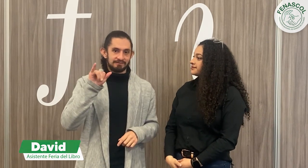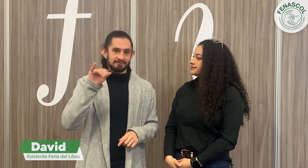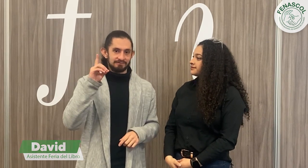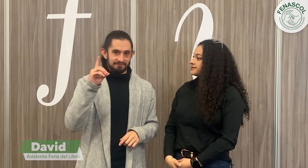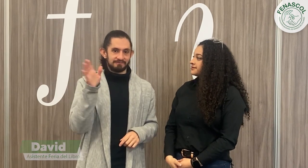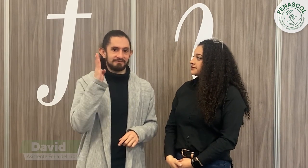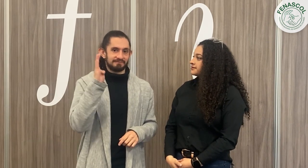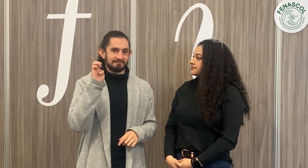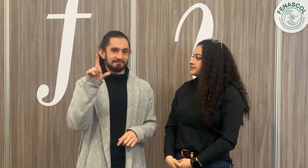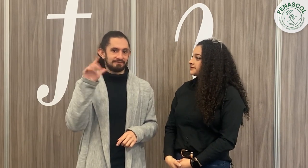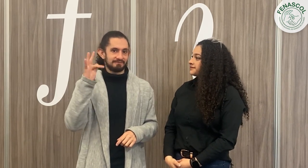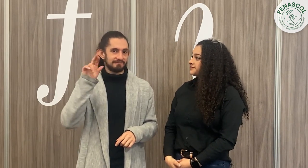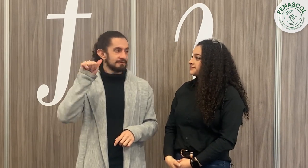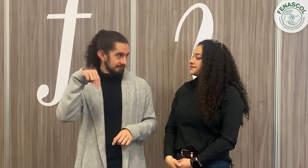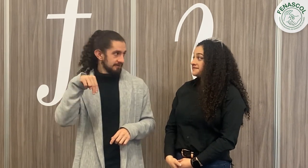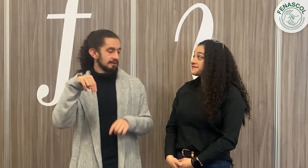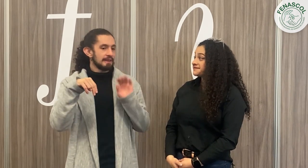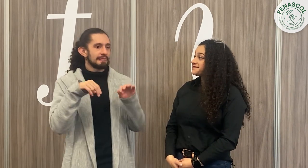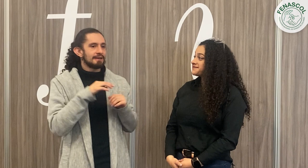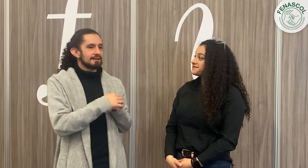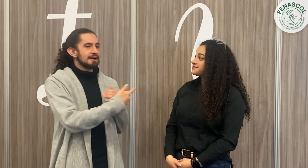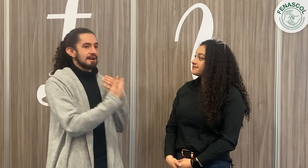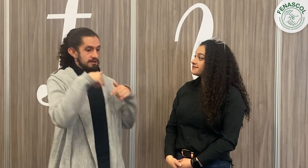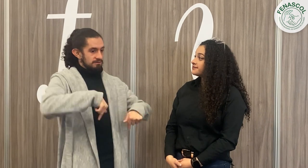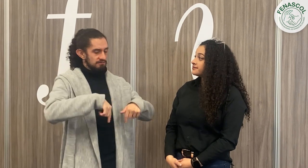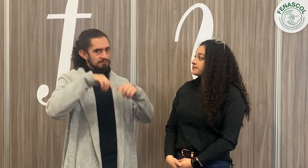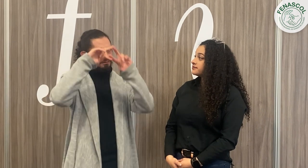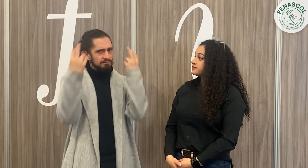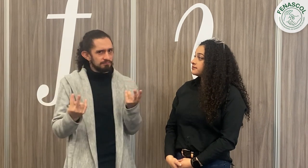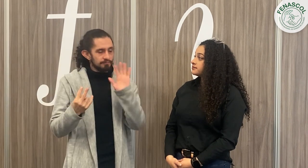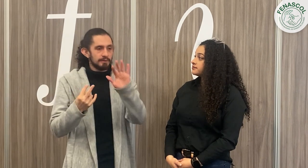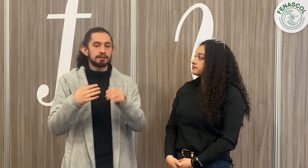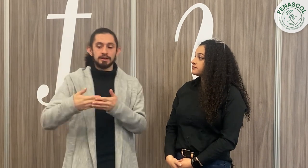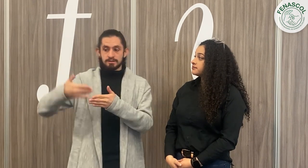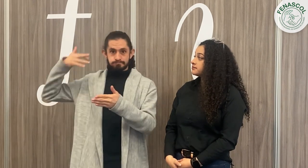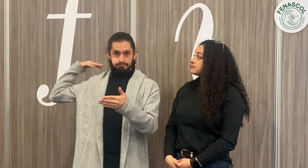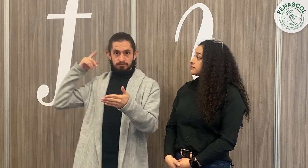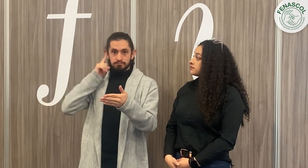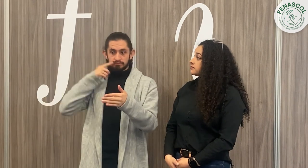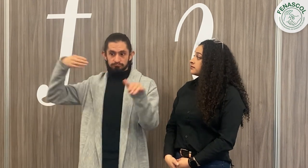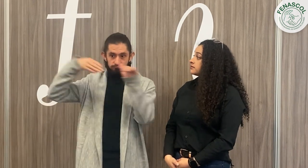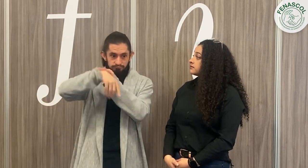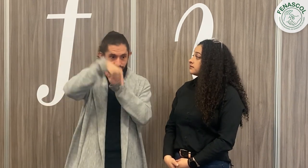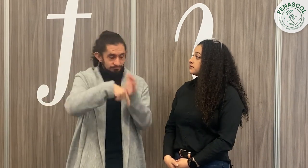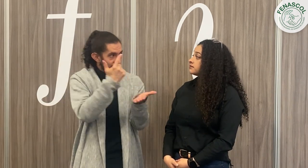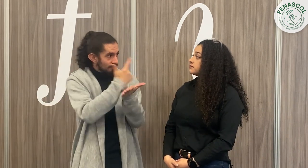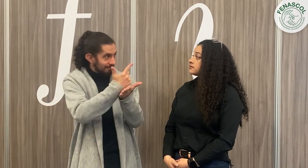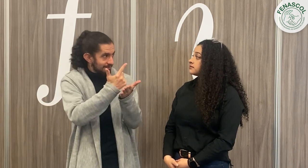Beltrán. Bueno, hoy estamos en conferias. Antes, pensando en los libros, se pensaba en que eran muchas barreras para las personas sordas, porque eran